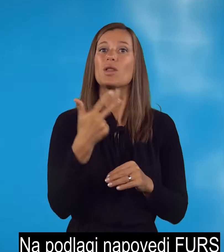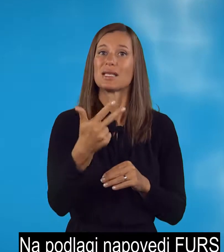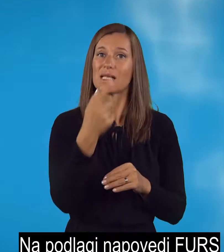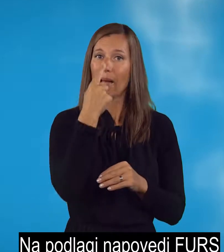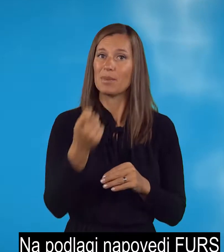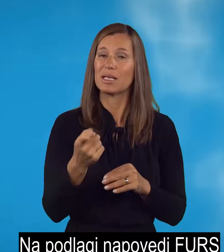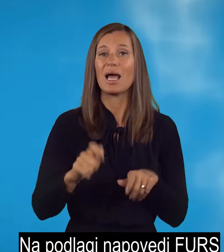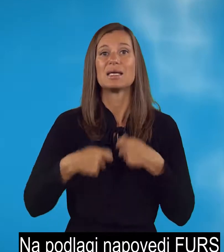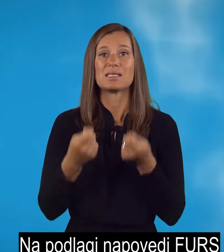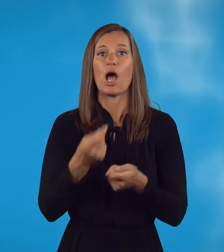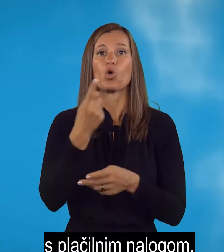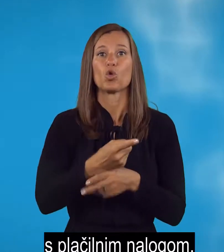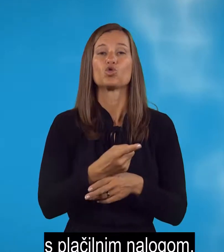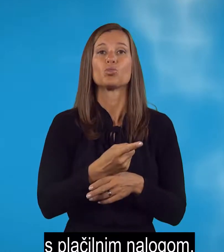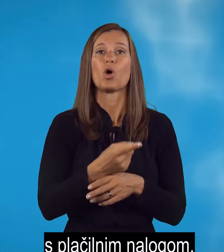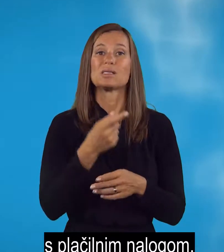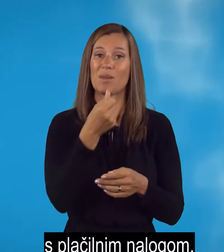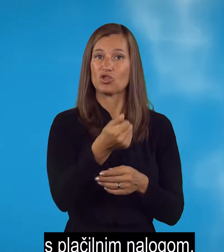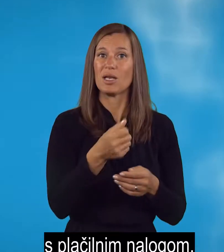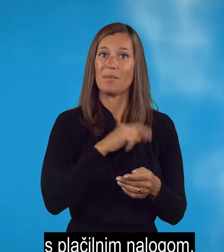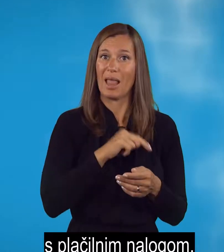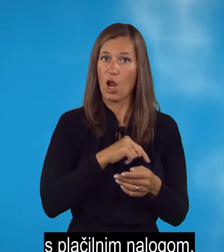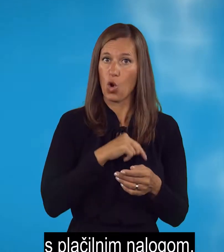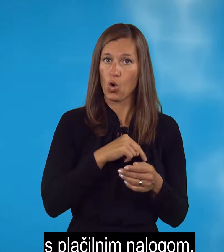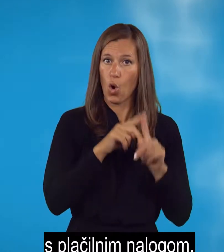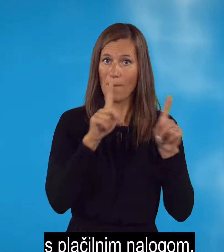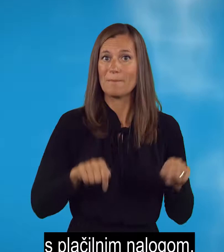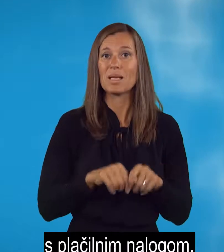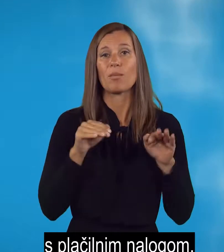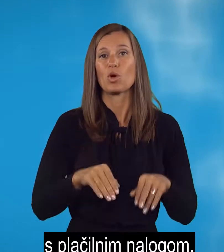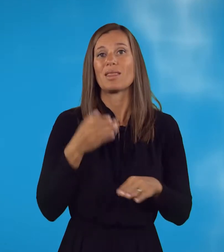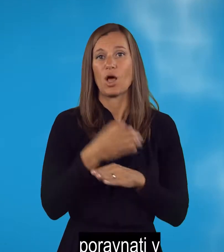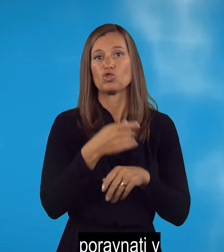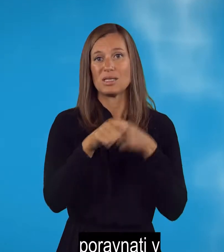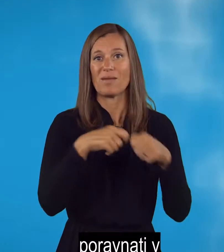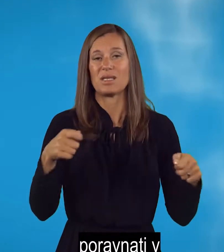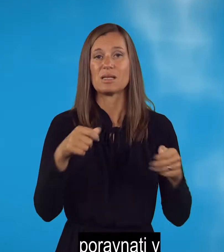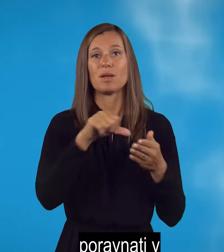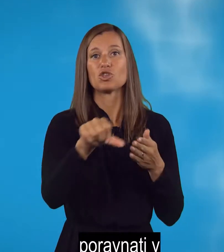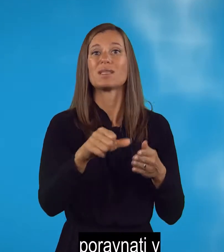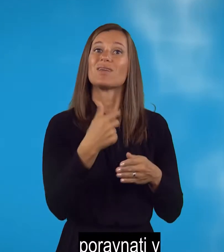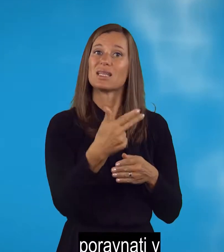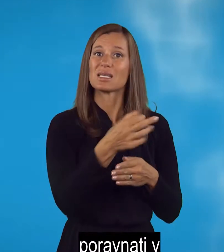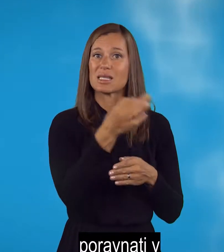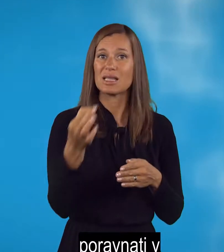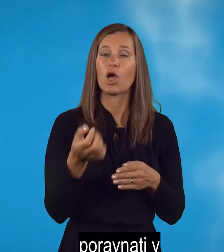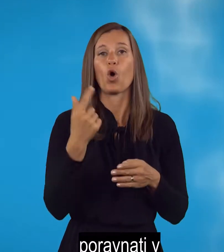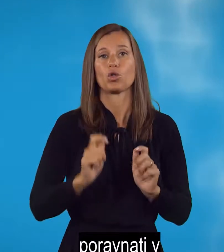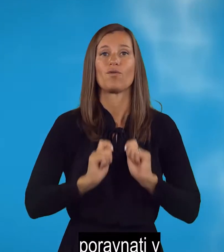izda odločbo s plačilnim nalogom, ki ga mora davčni zavezanec poravnati v 30. dneh od uročitve.